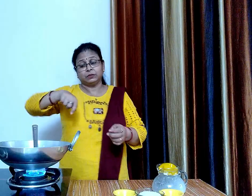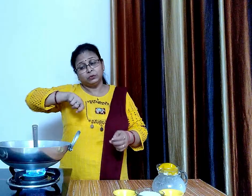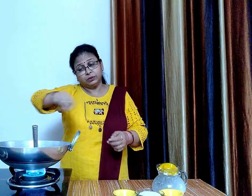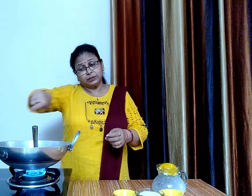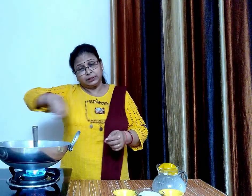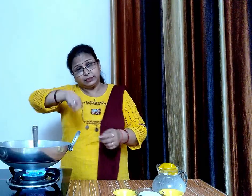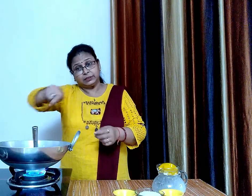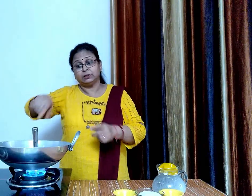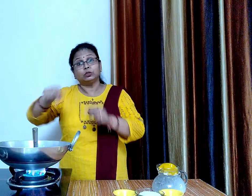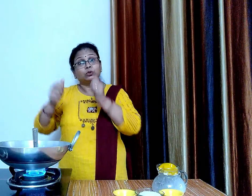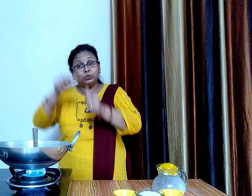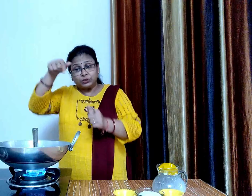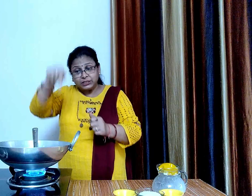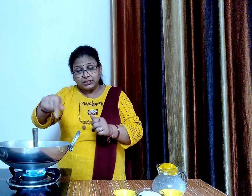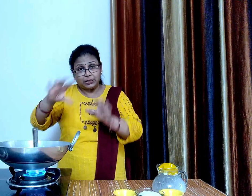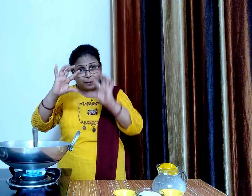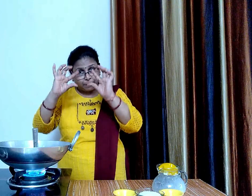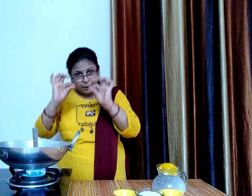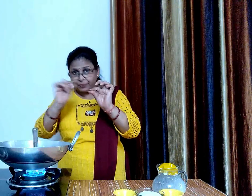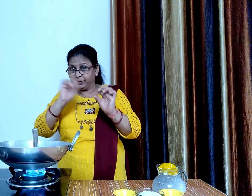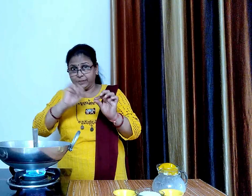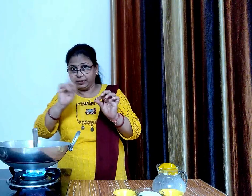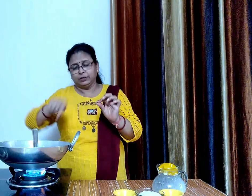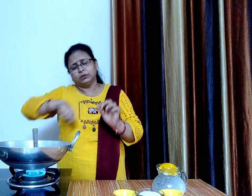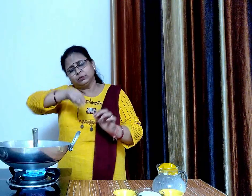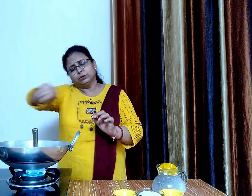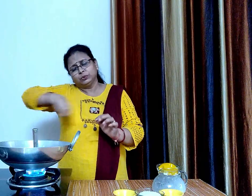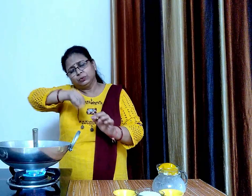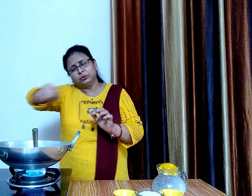दूट को हमें लगाता चलाना है ताकि दूट कड़ाई में ना चिपके